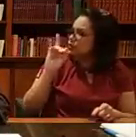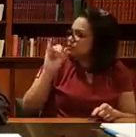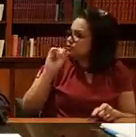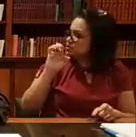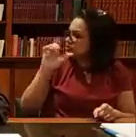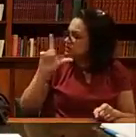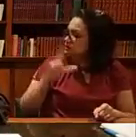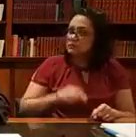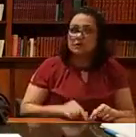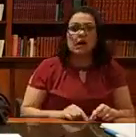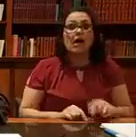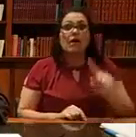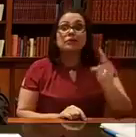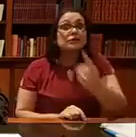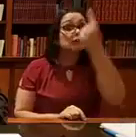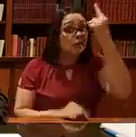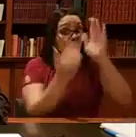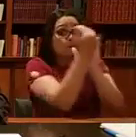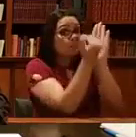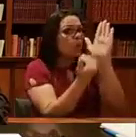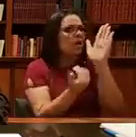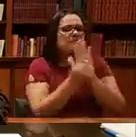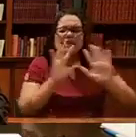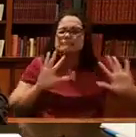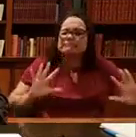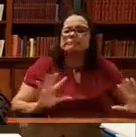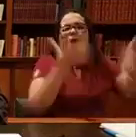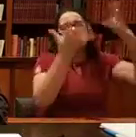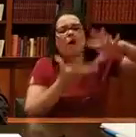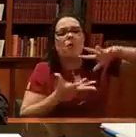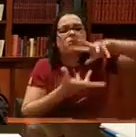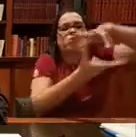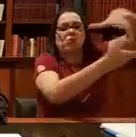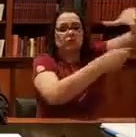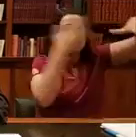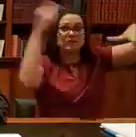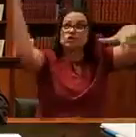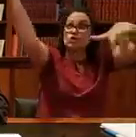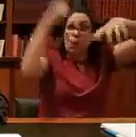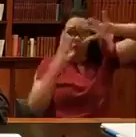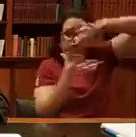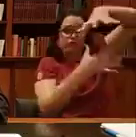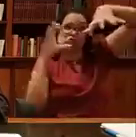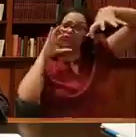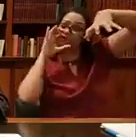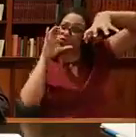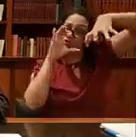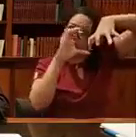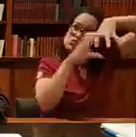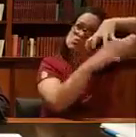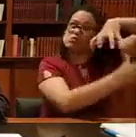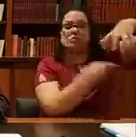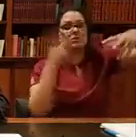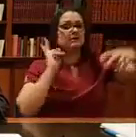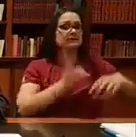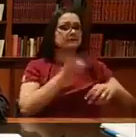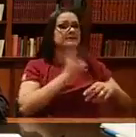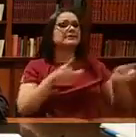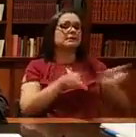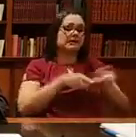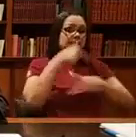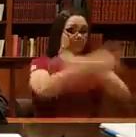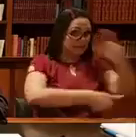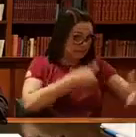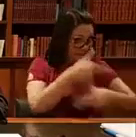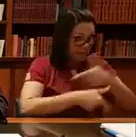tem um programa para salvar o mundo do aquecimento global. Toda vez que um fazendeiro planta cano ou soja, ele está retirando o carbono da atmosfera.